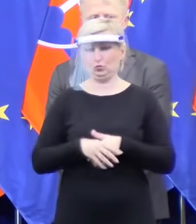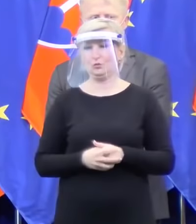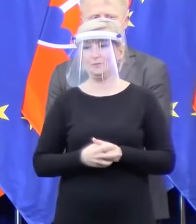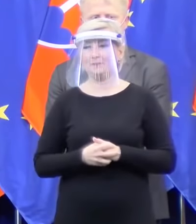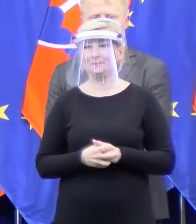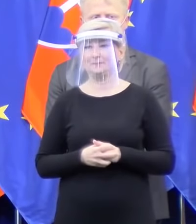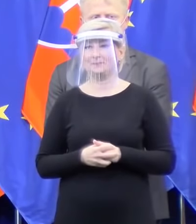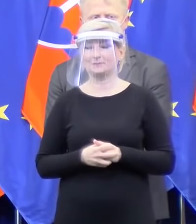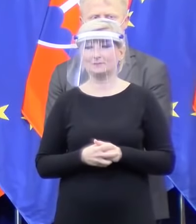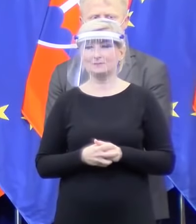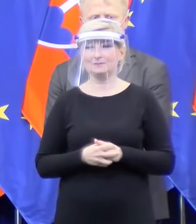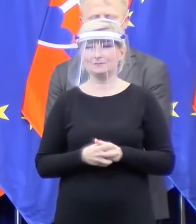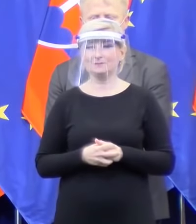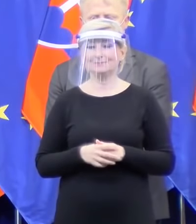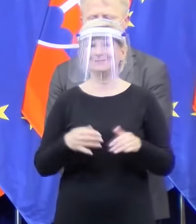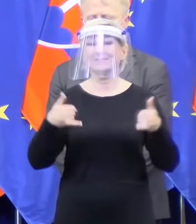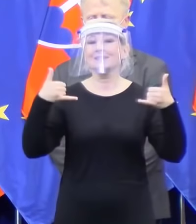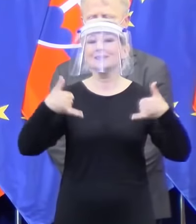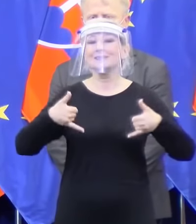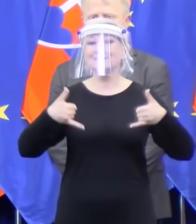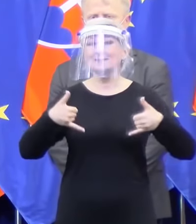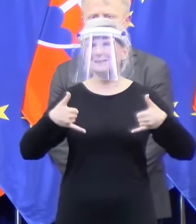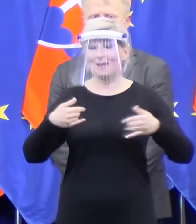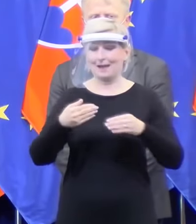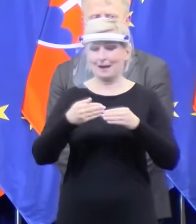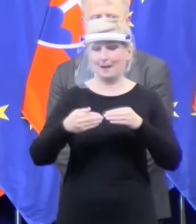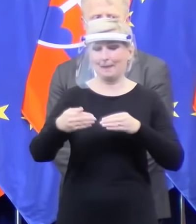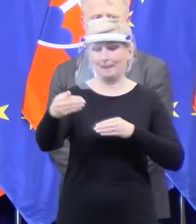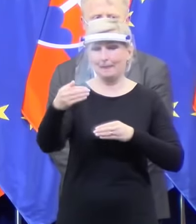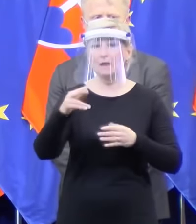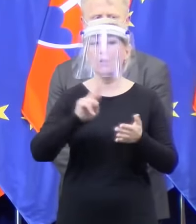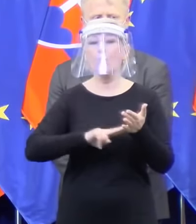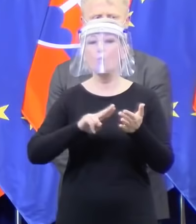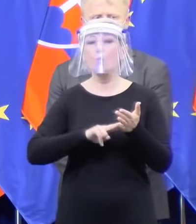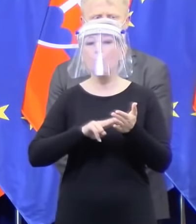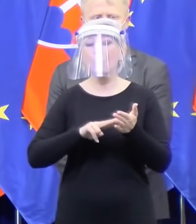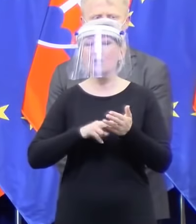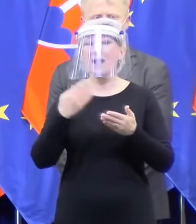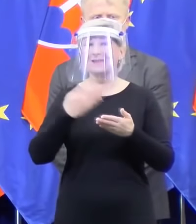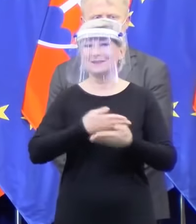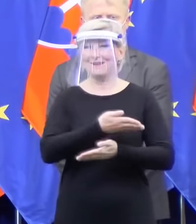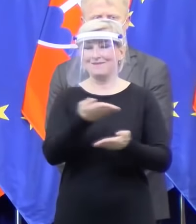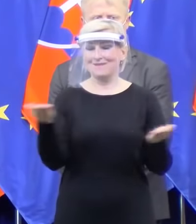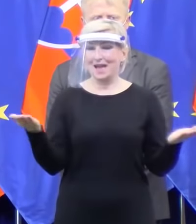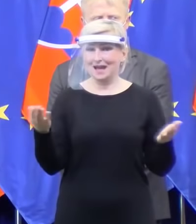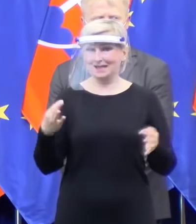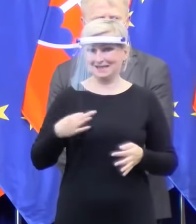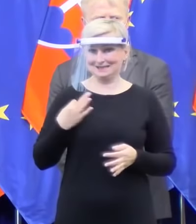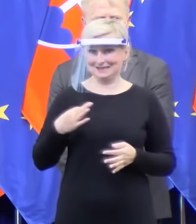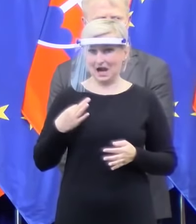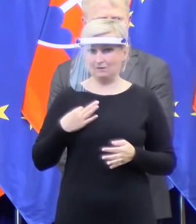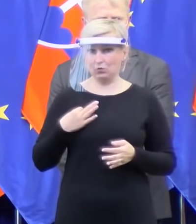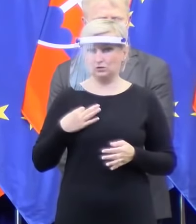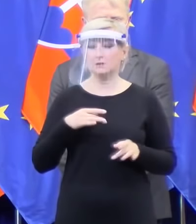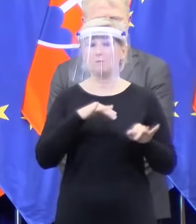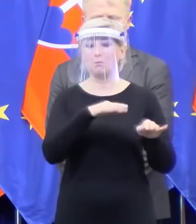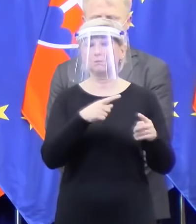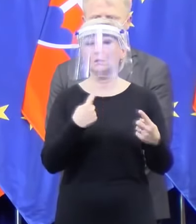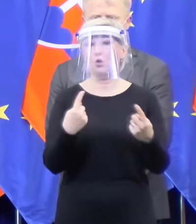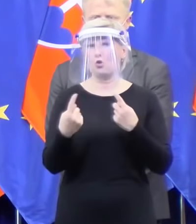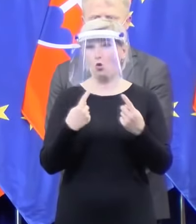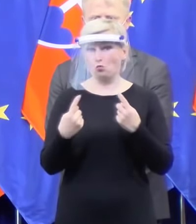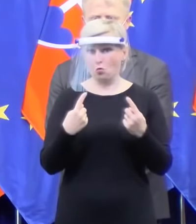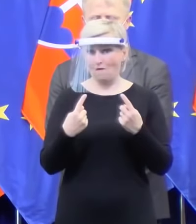Teraz v týchto chvíľach prebieha na Úrade verejného zdravotníctva rokovanie, ktoré je v podstate pokračovaním